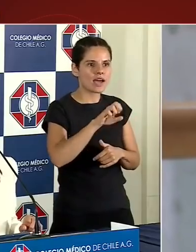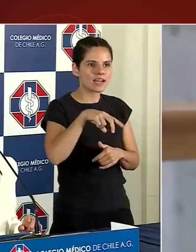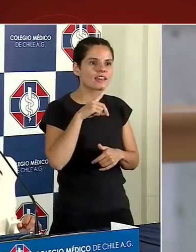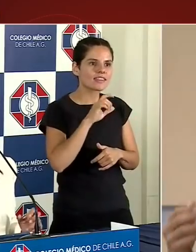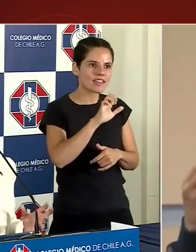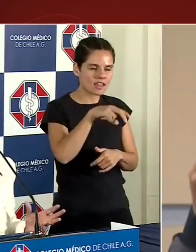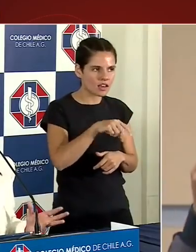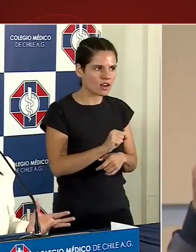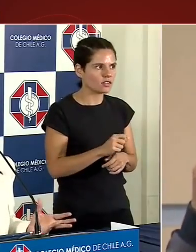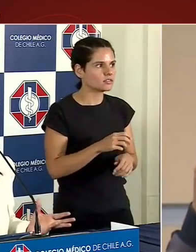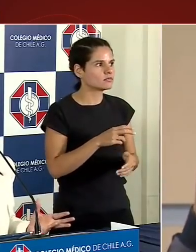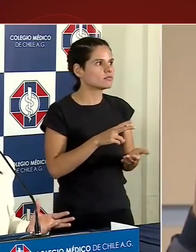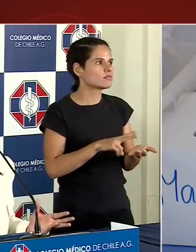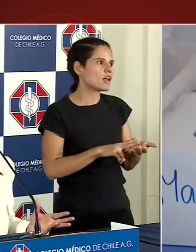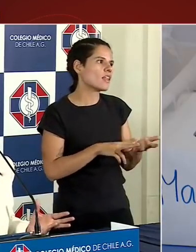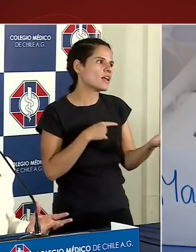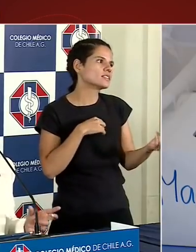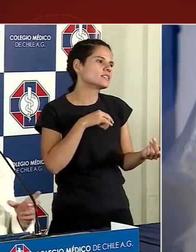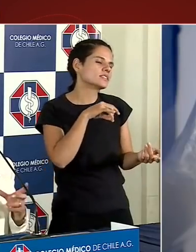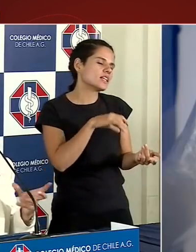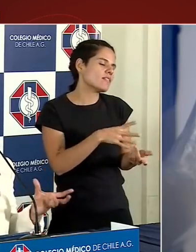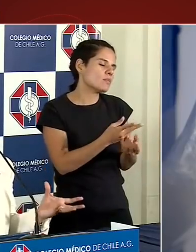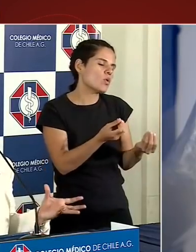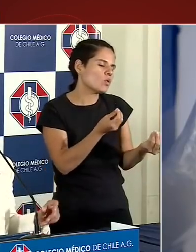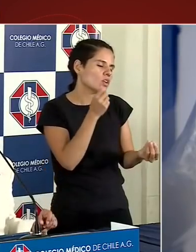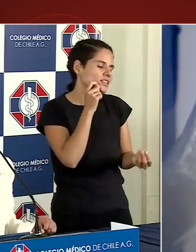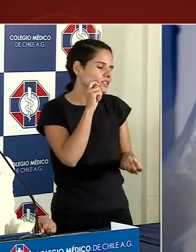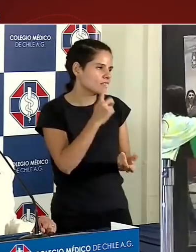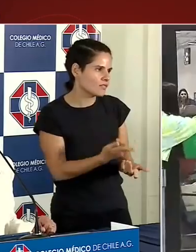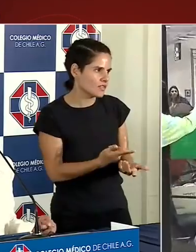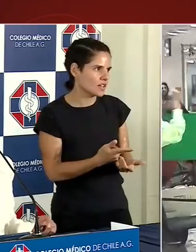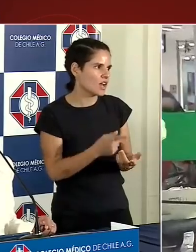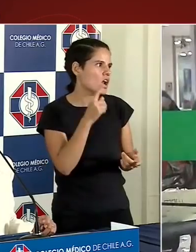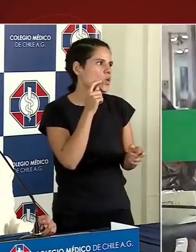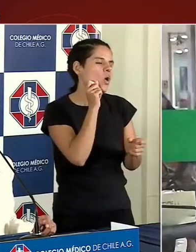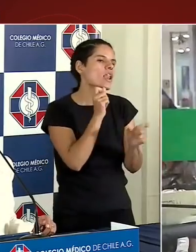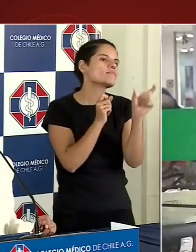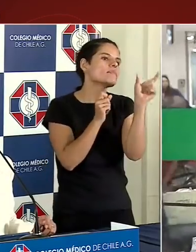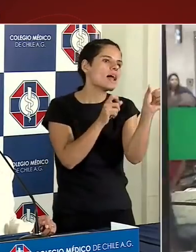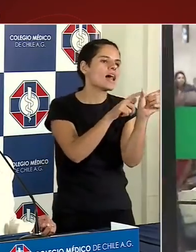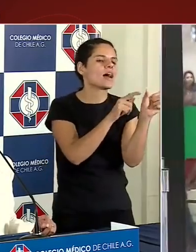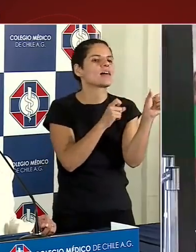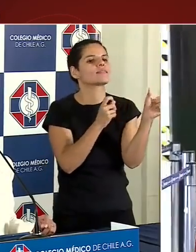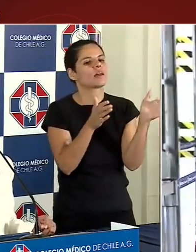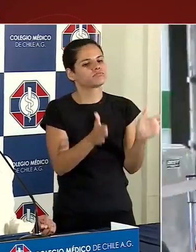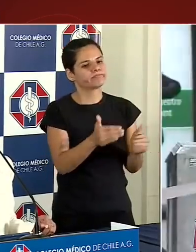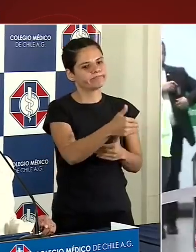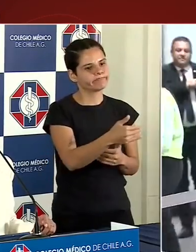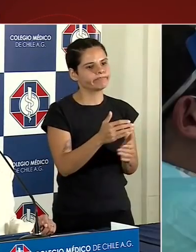Creo que todos entendemos a lo que se refiere, más que una cosa de nomenclatura, como quiso hacer.